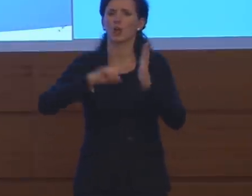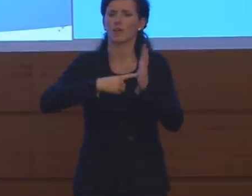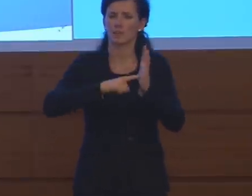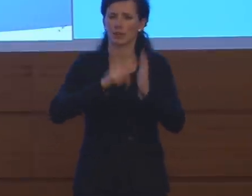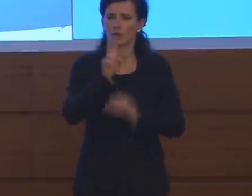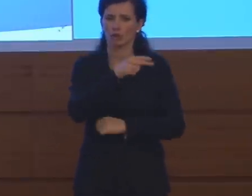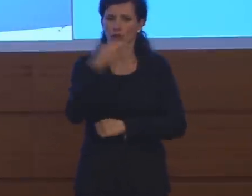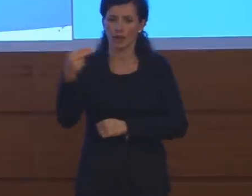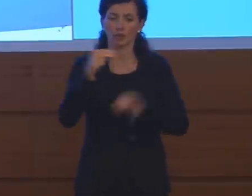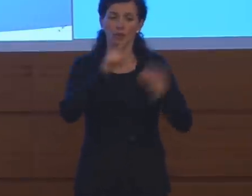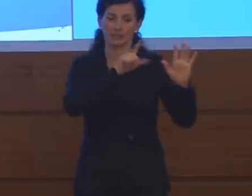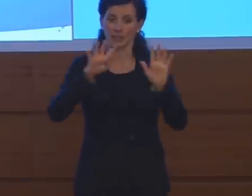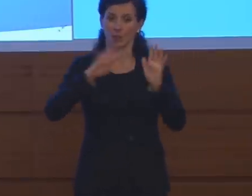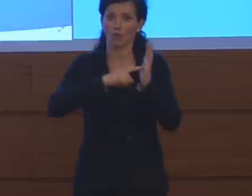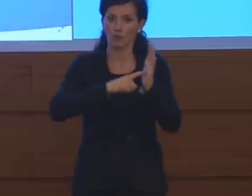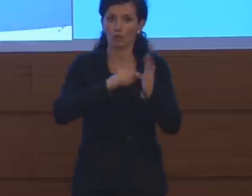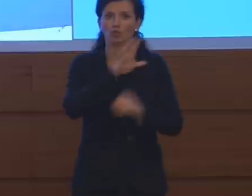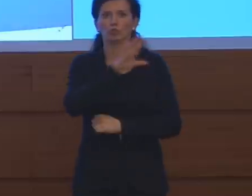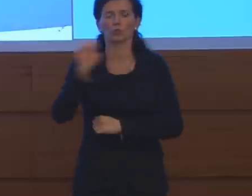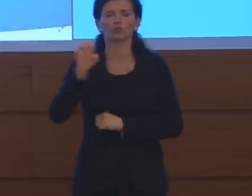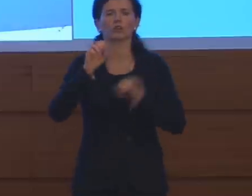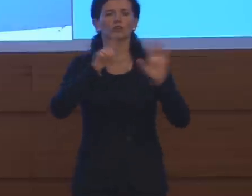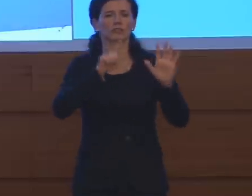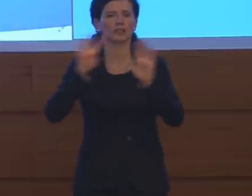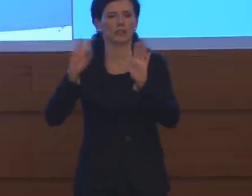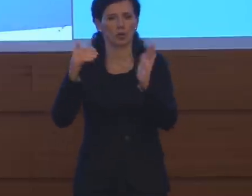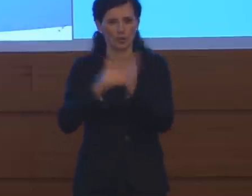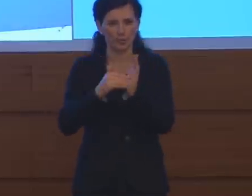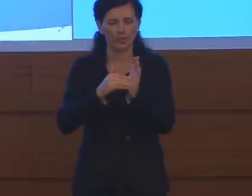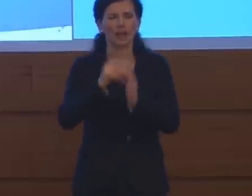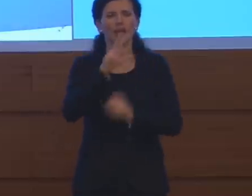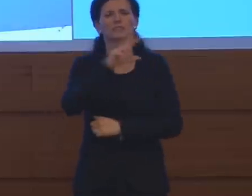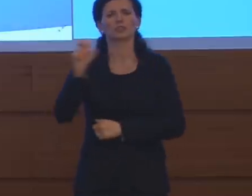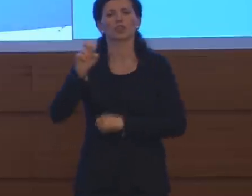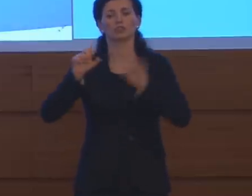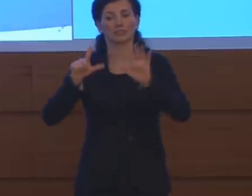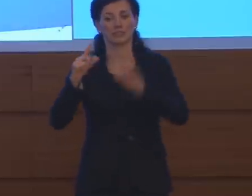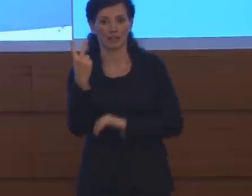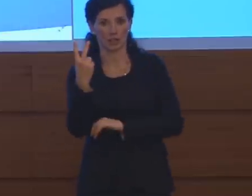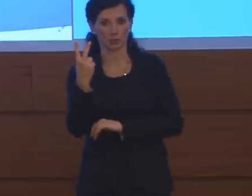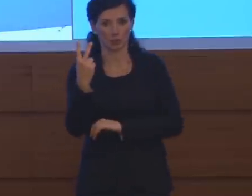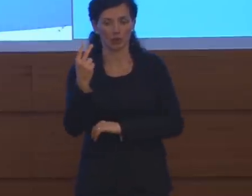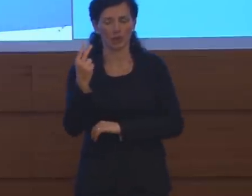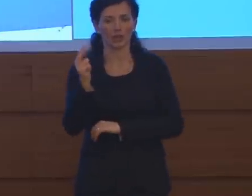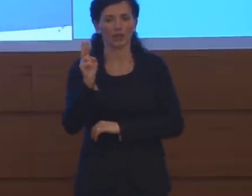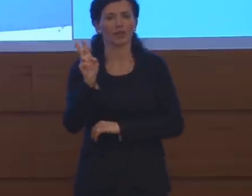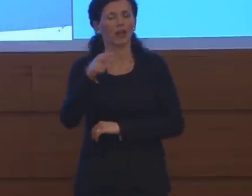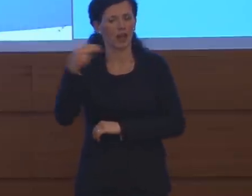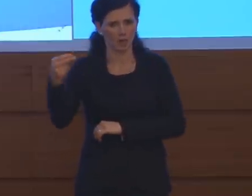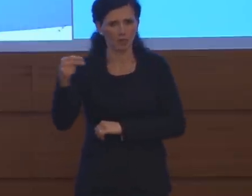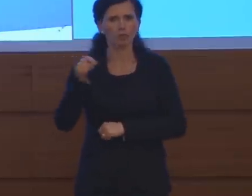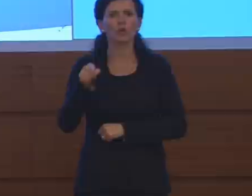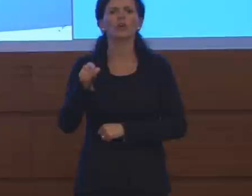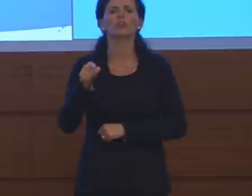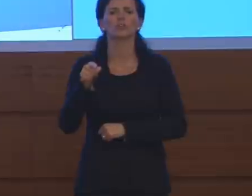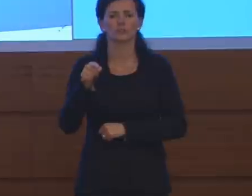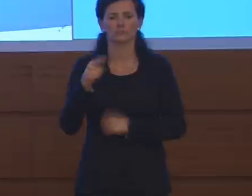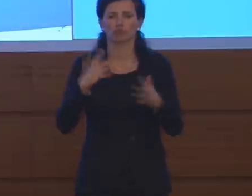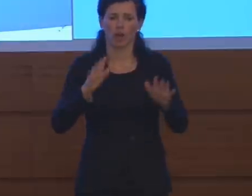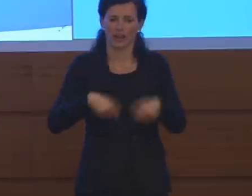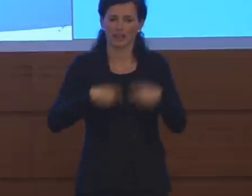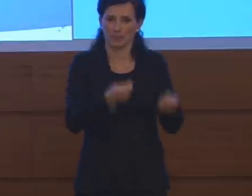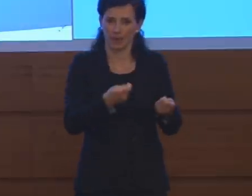.579.372 euro,